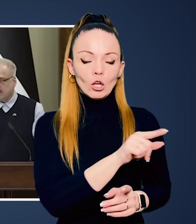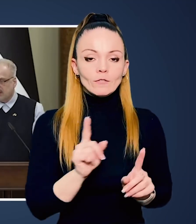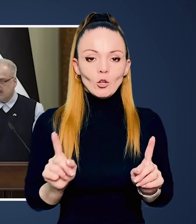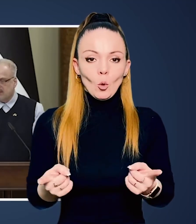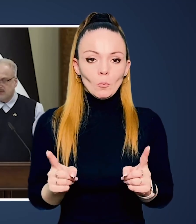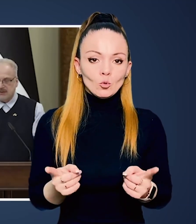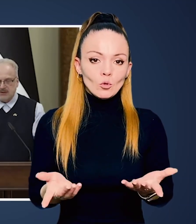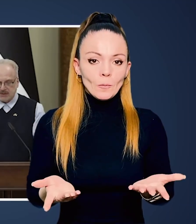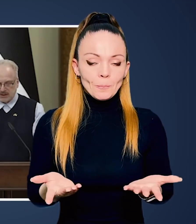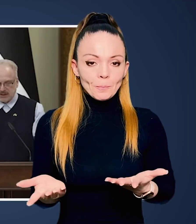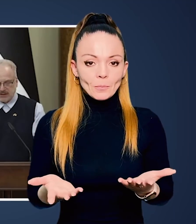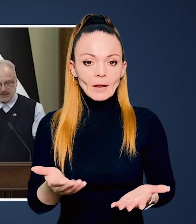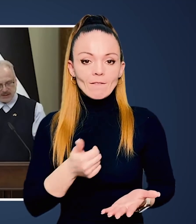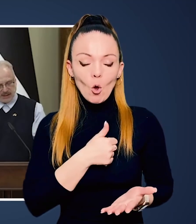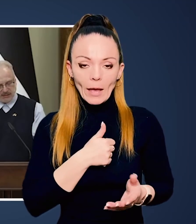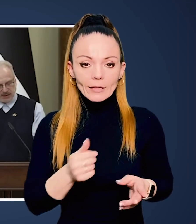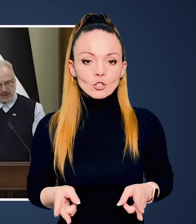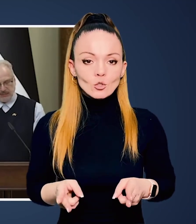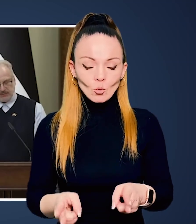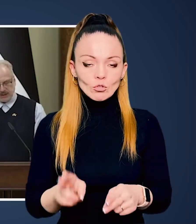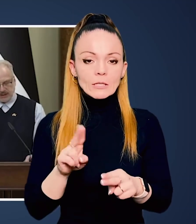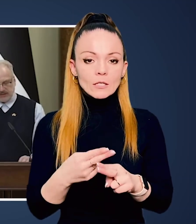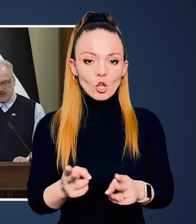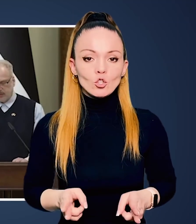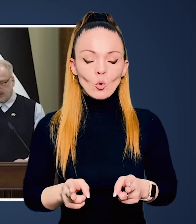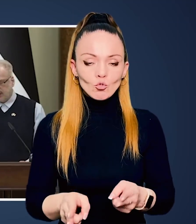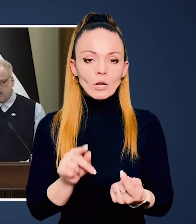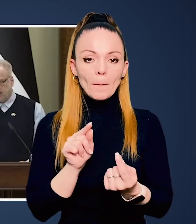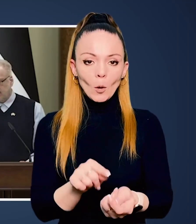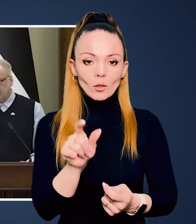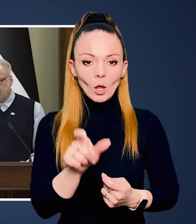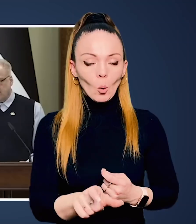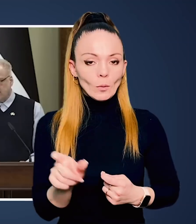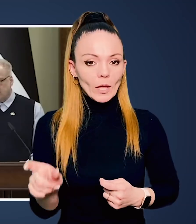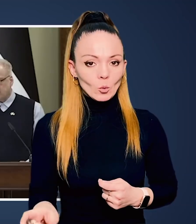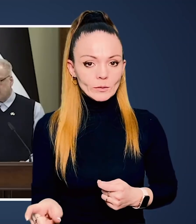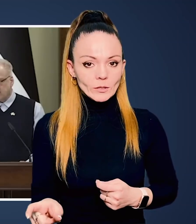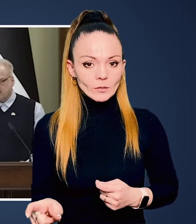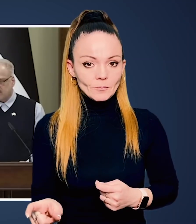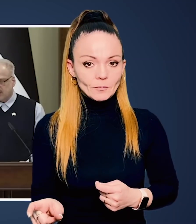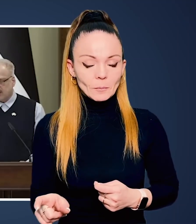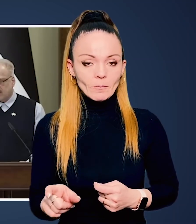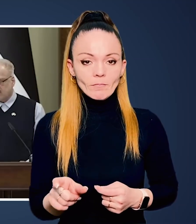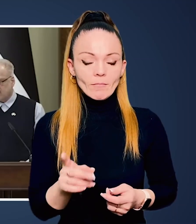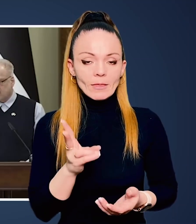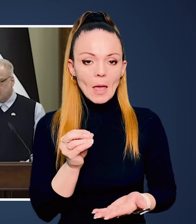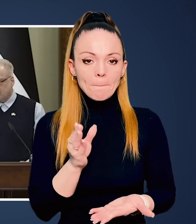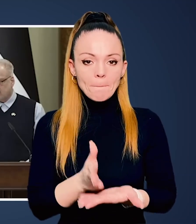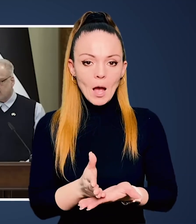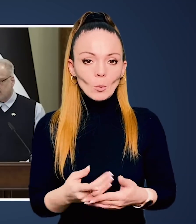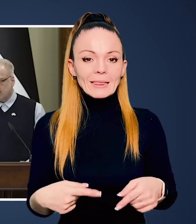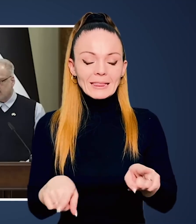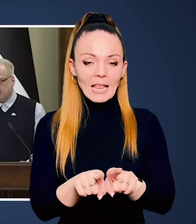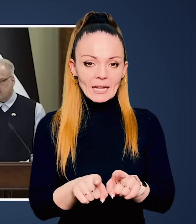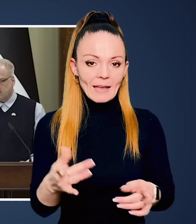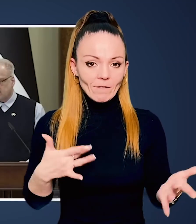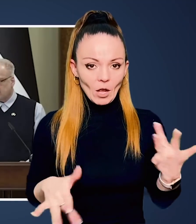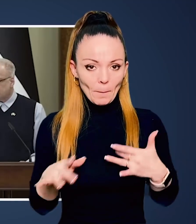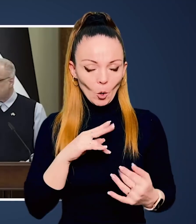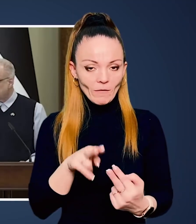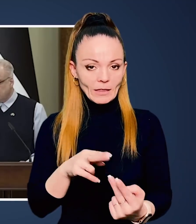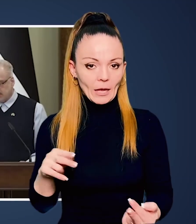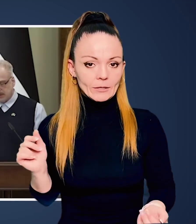вищого начальства. Тому що воєнні злочини, злочини проти людяності не